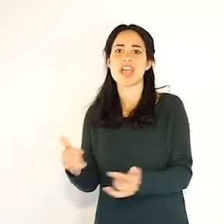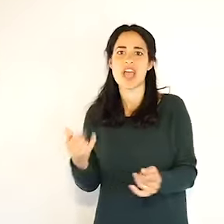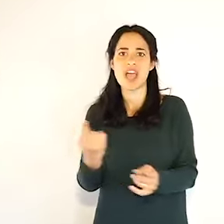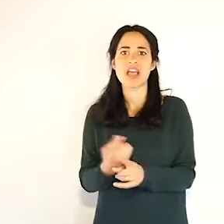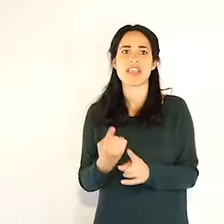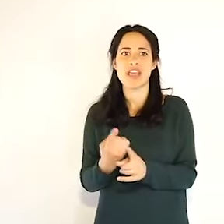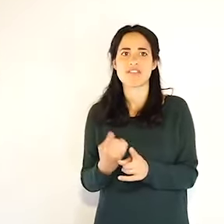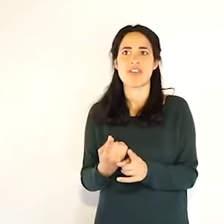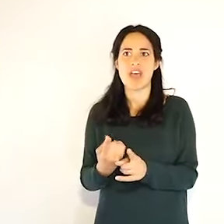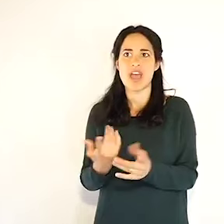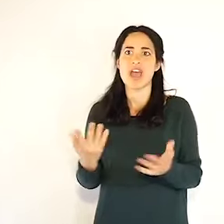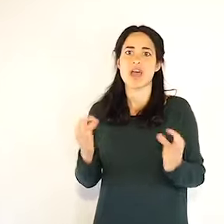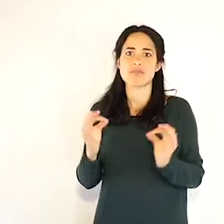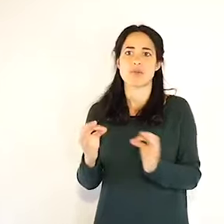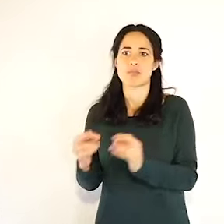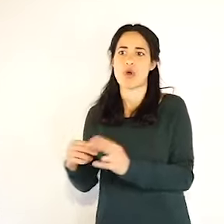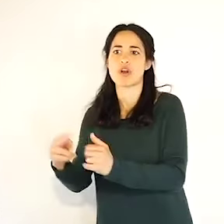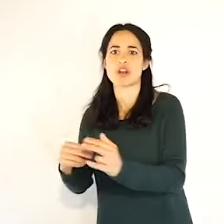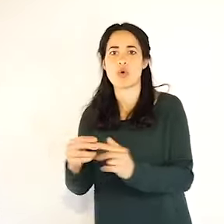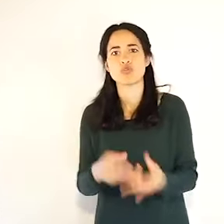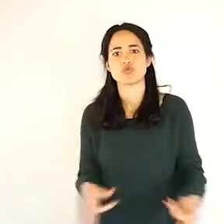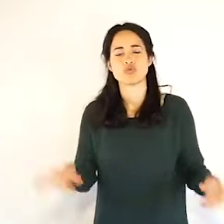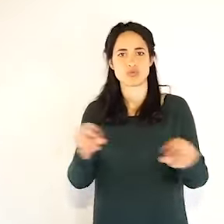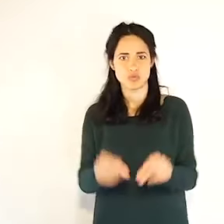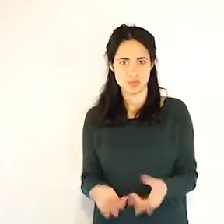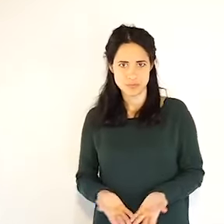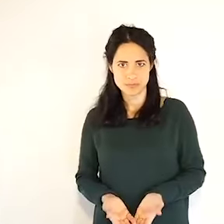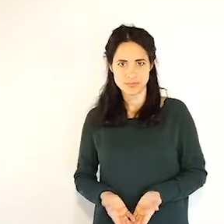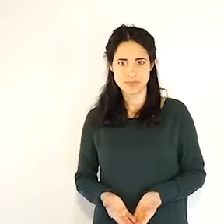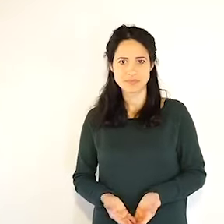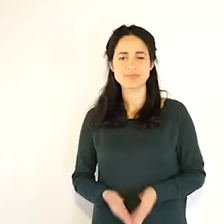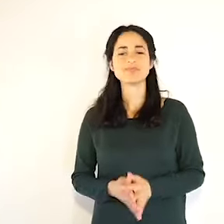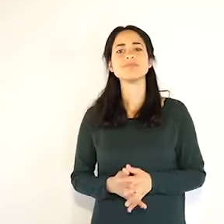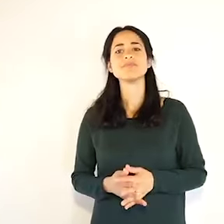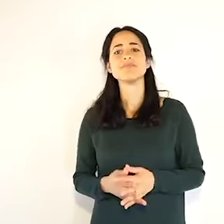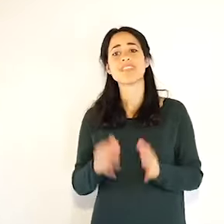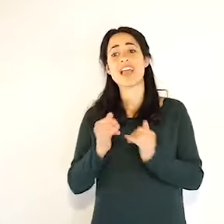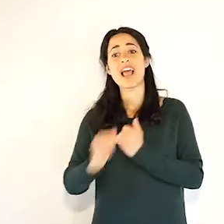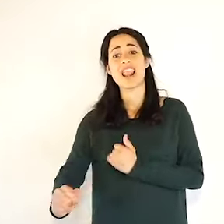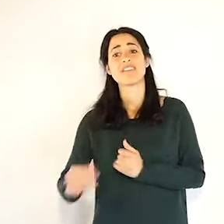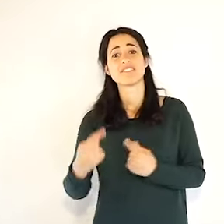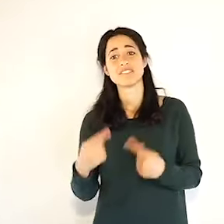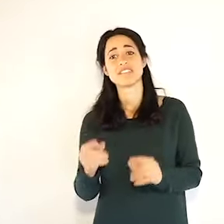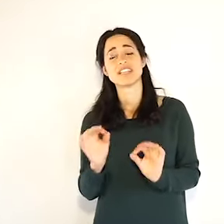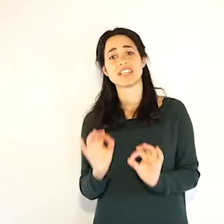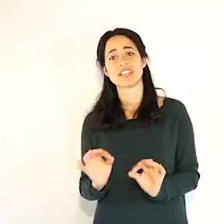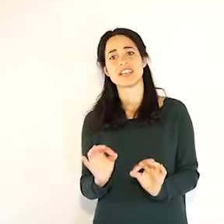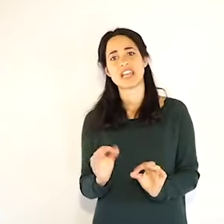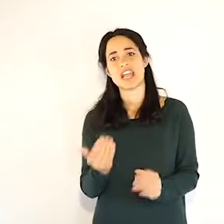della ricostruzione dopo un evento così drammatico alla fine di questo